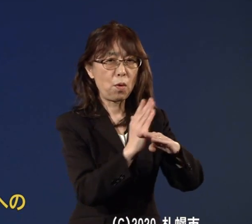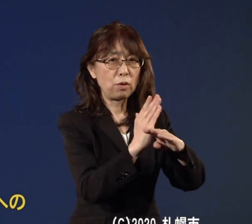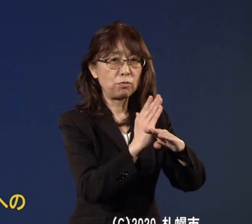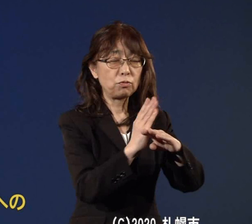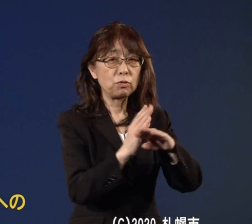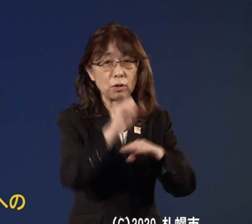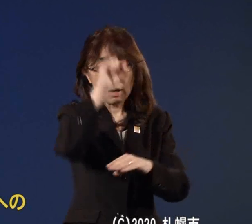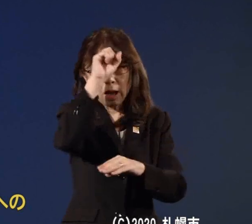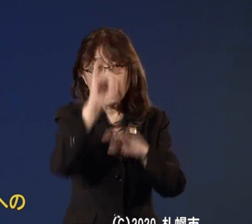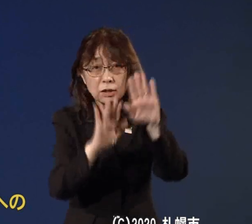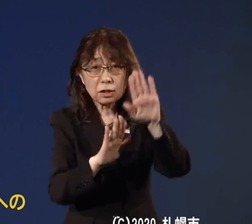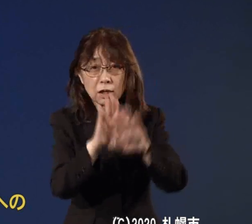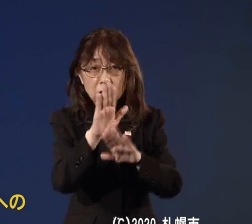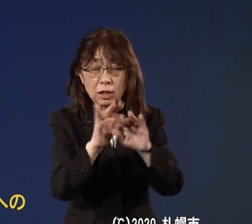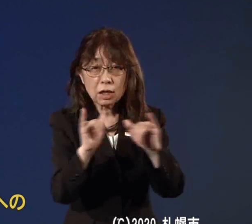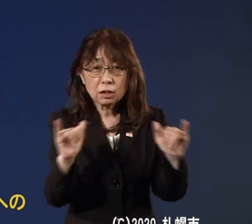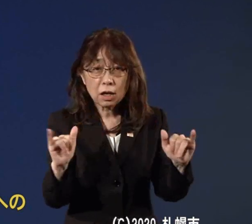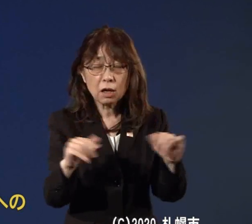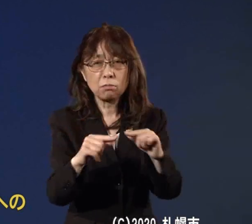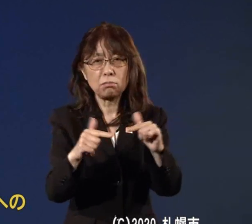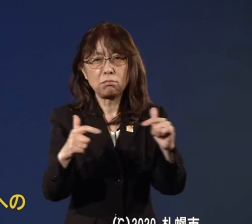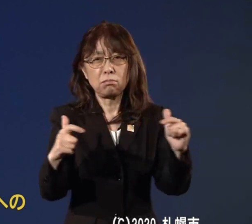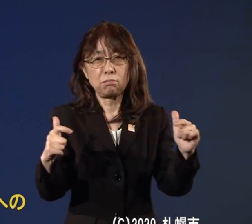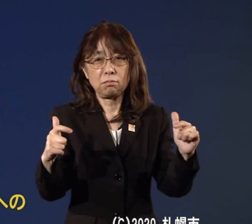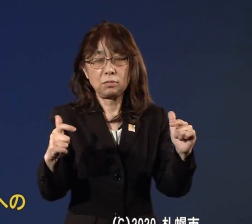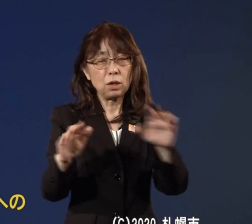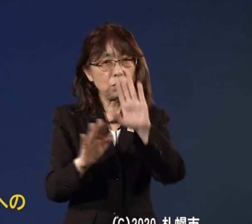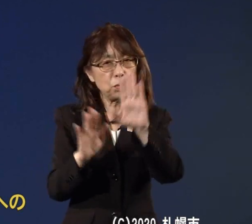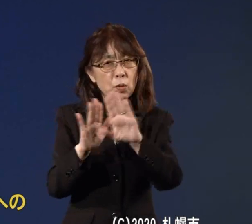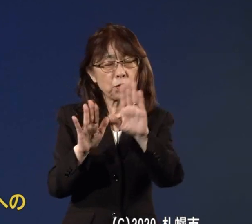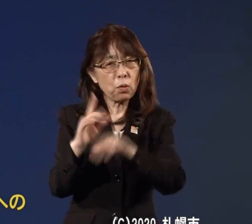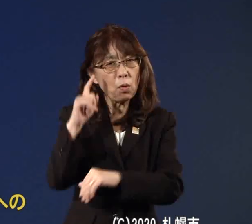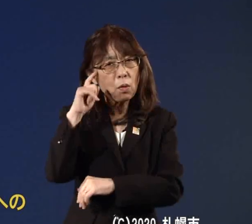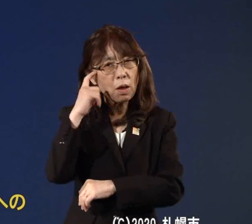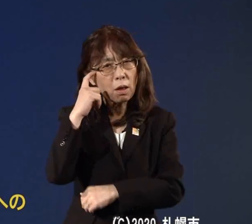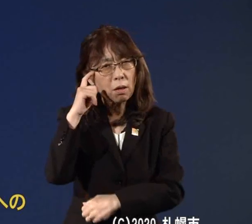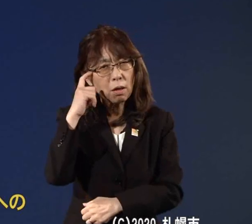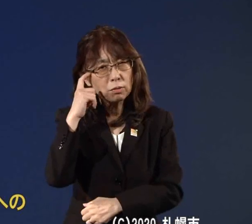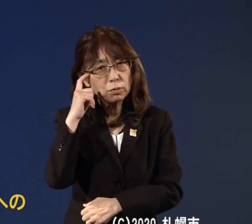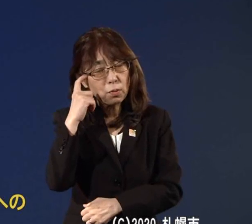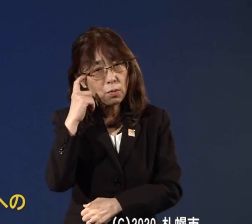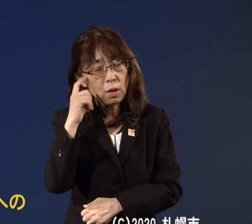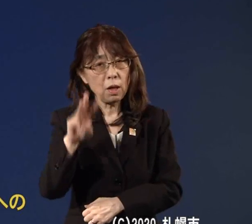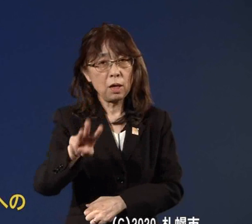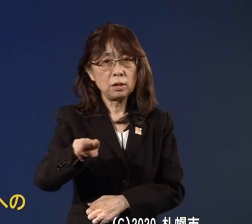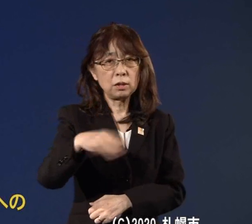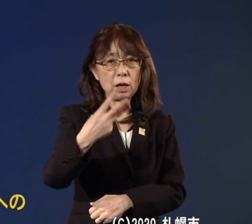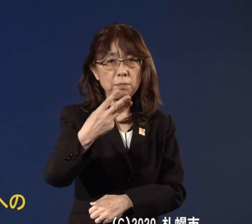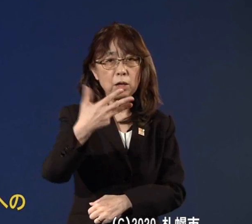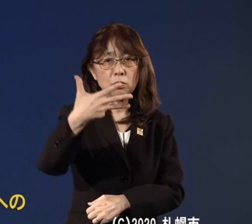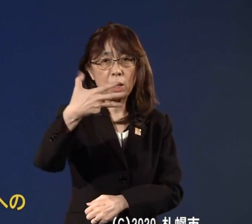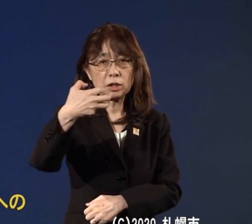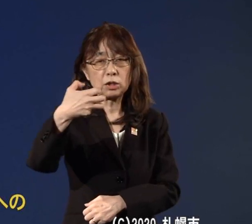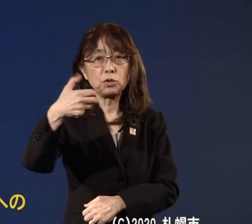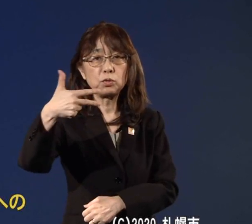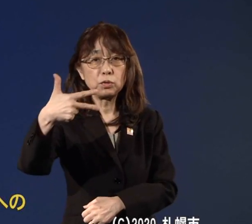発生をしておりますこういう状況を考えますとこの387という数字も